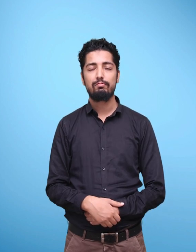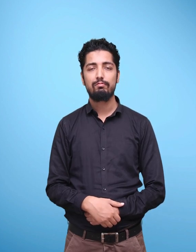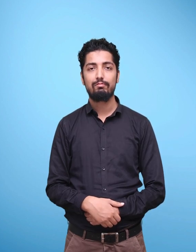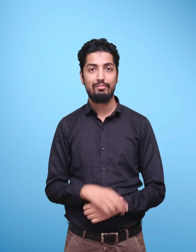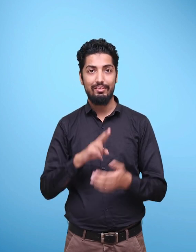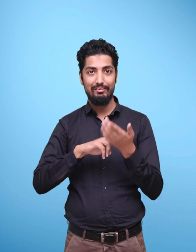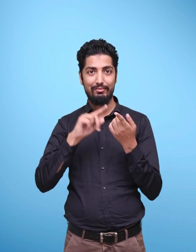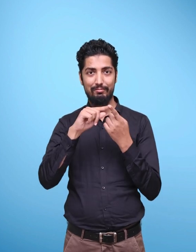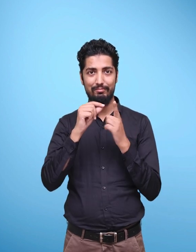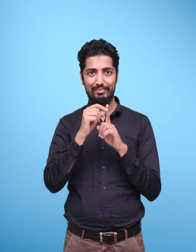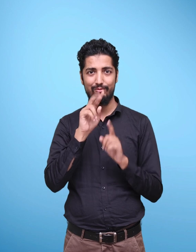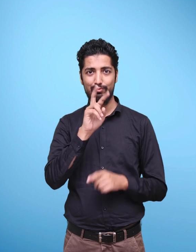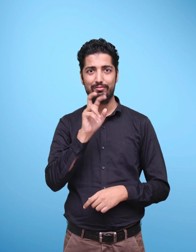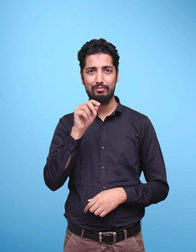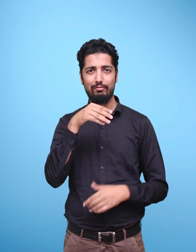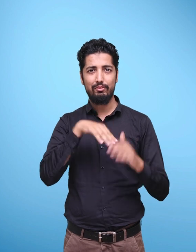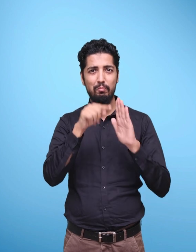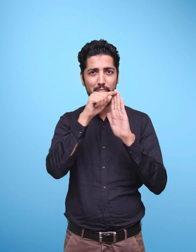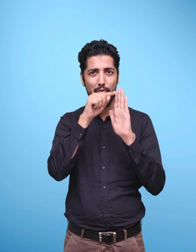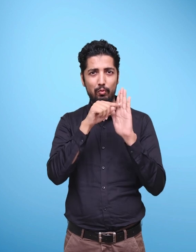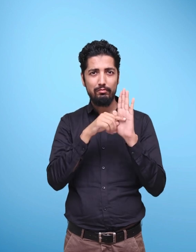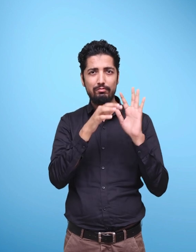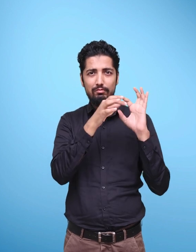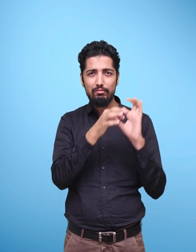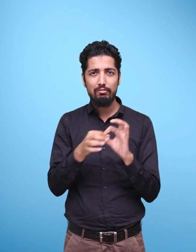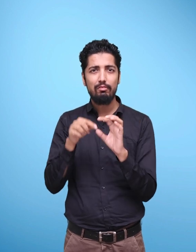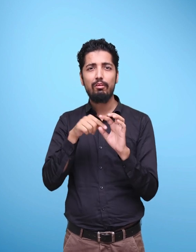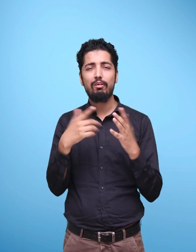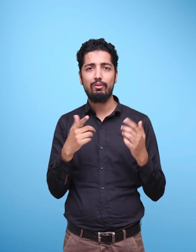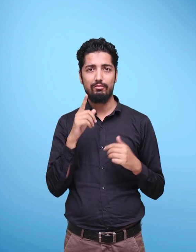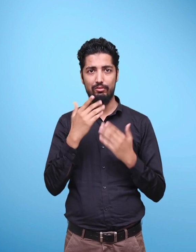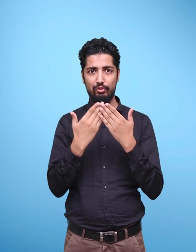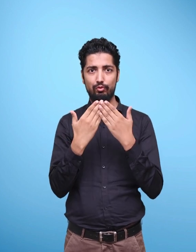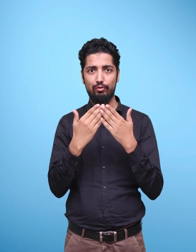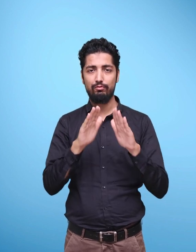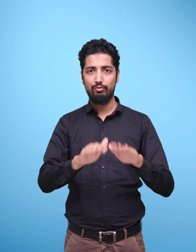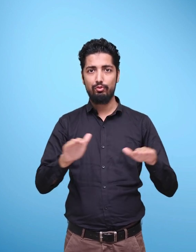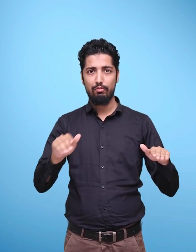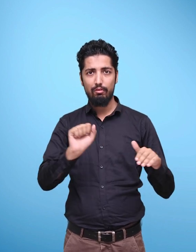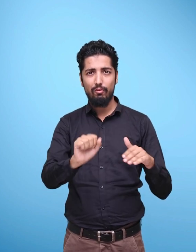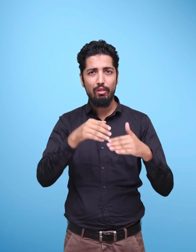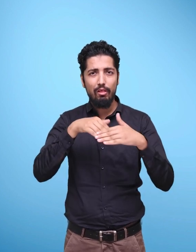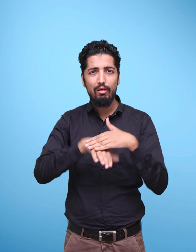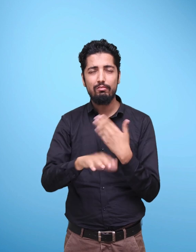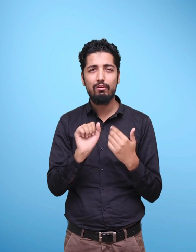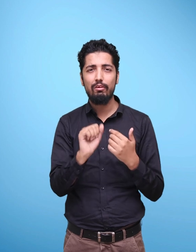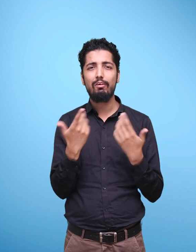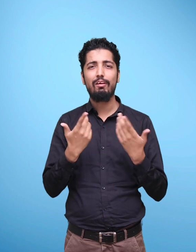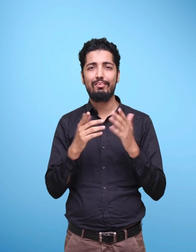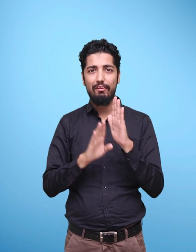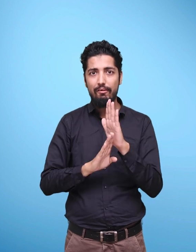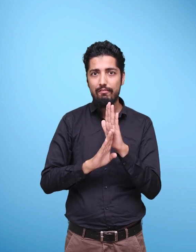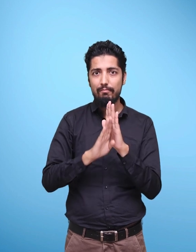This policy has given much importance to the development of language and literacy